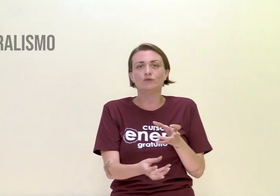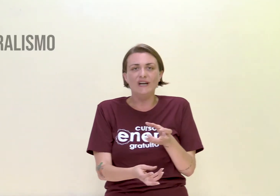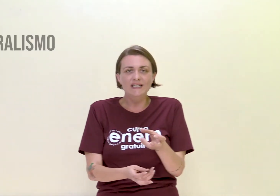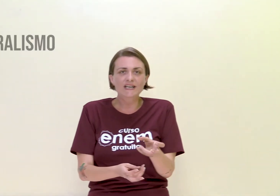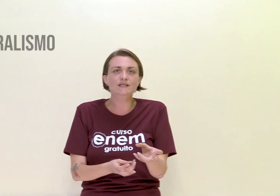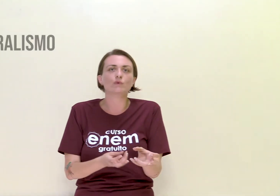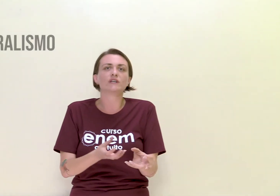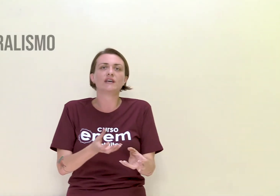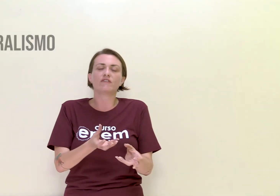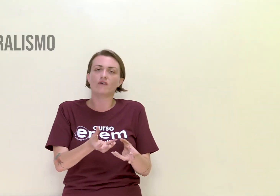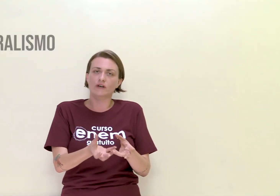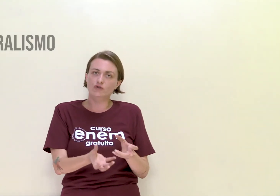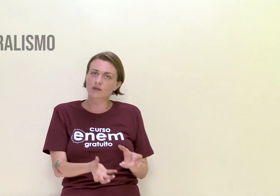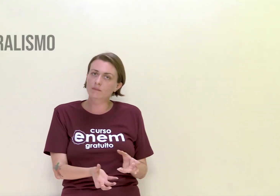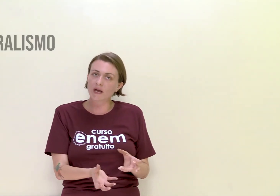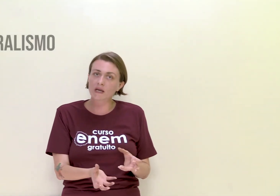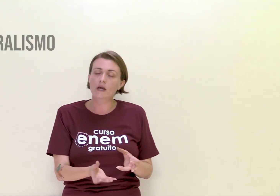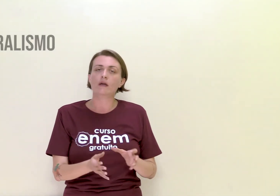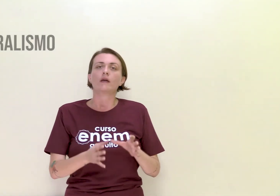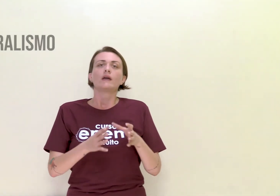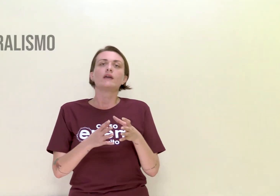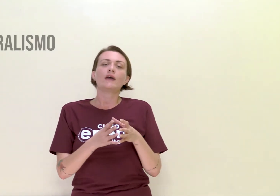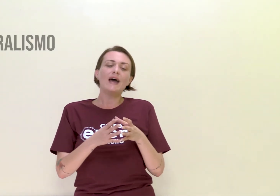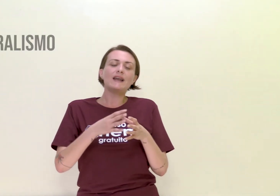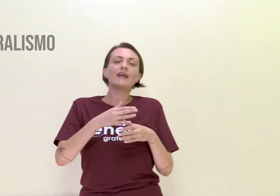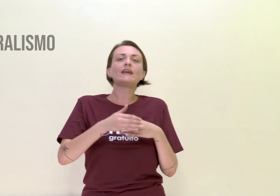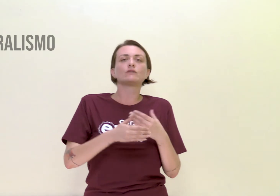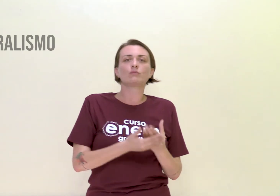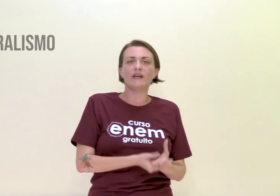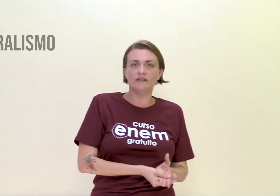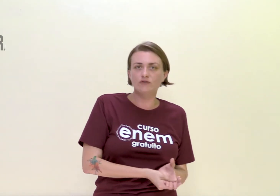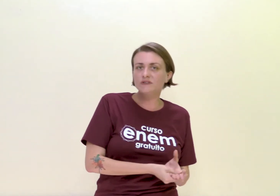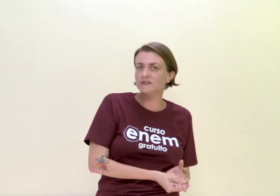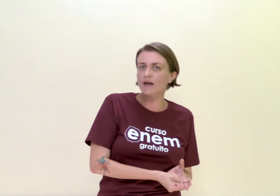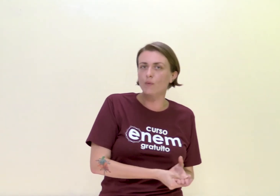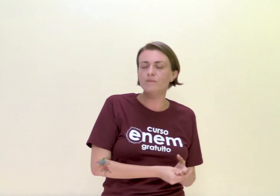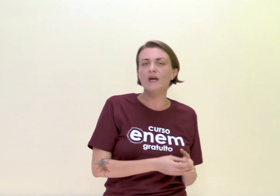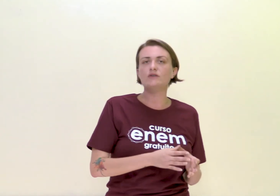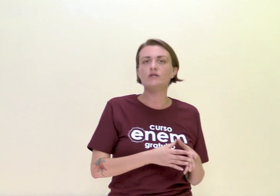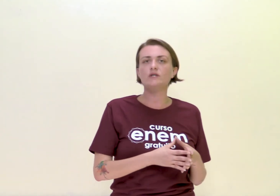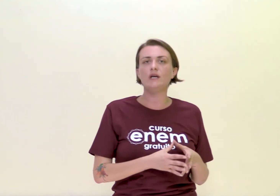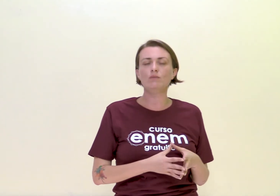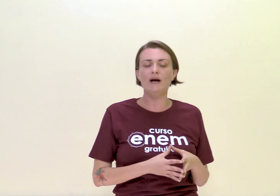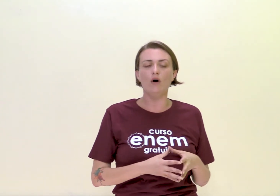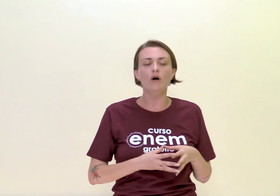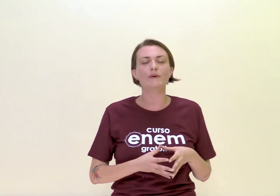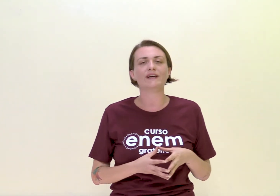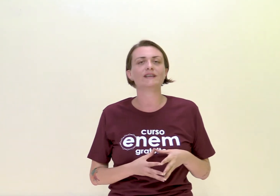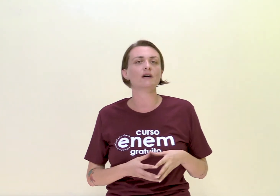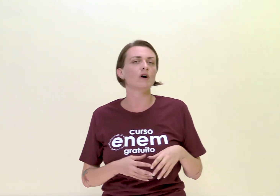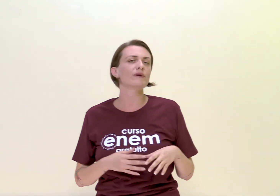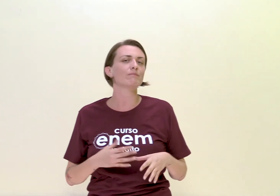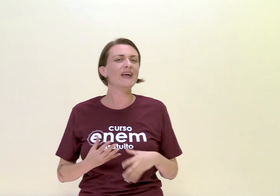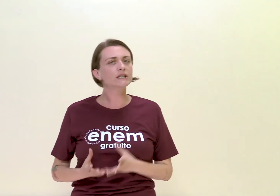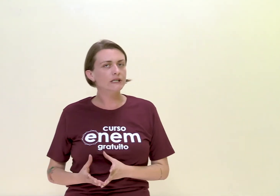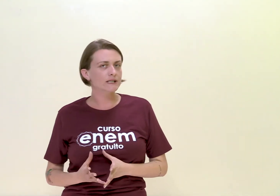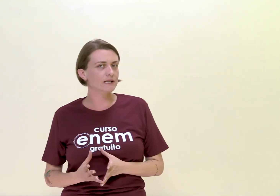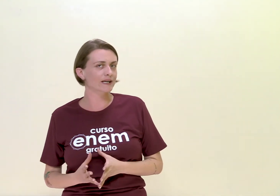pastoralismo aqui é forte também. E além do Marília de Dirceu, a gente tem uma obra, que é uma obra bem interessante,